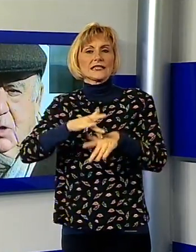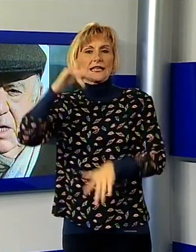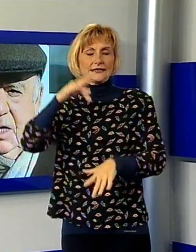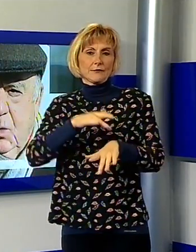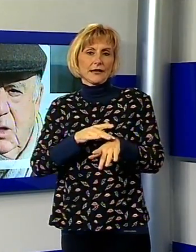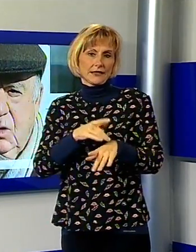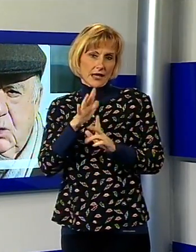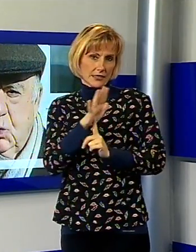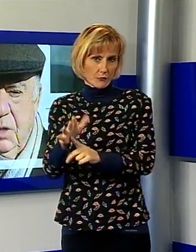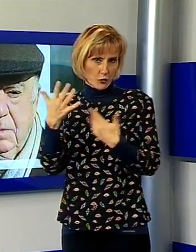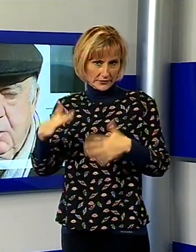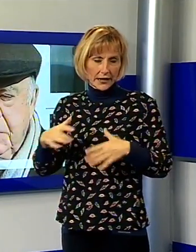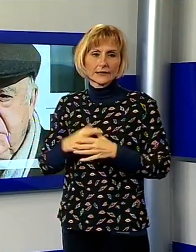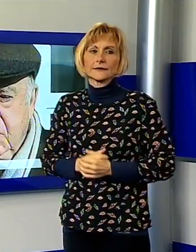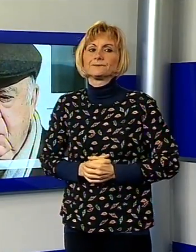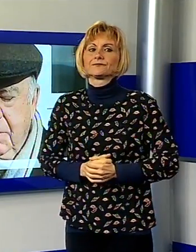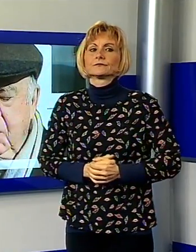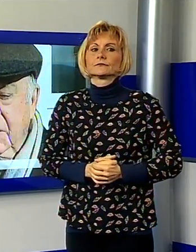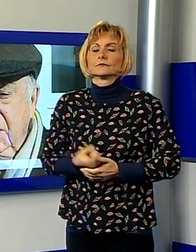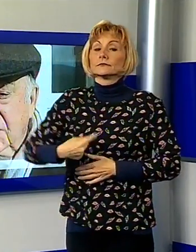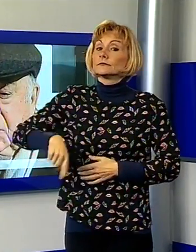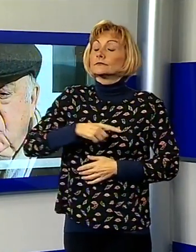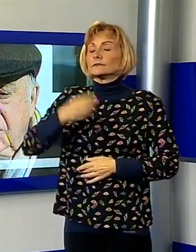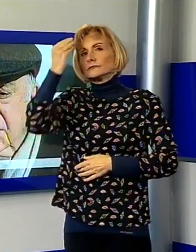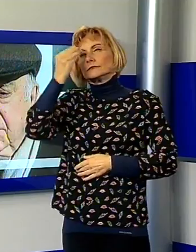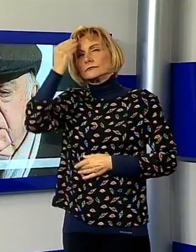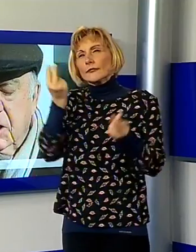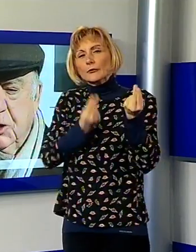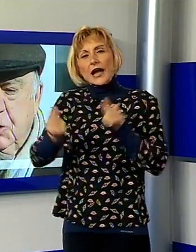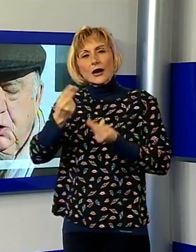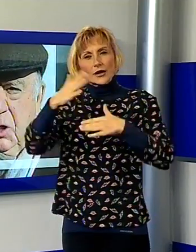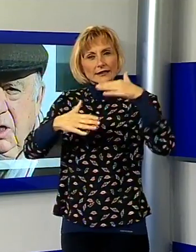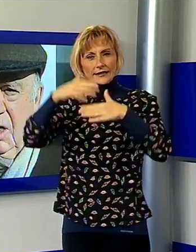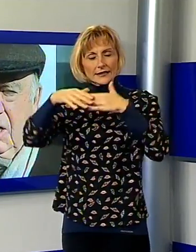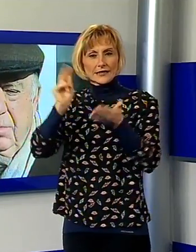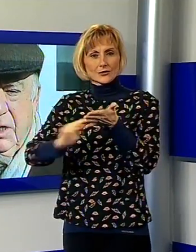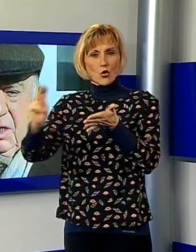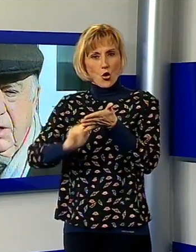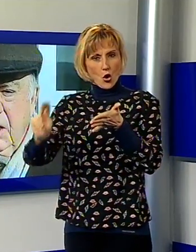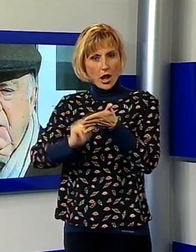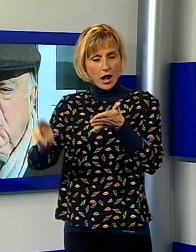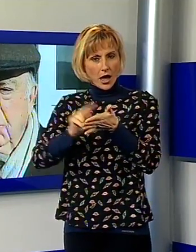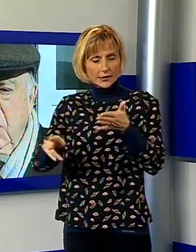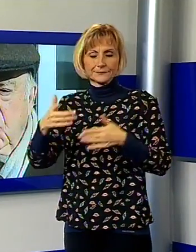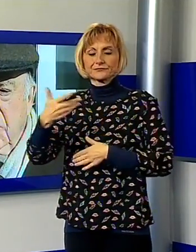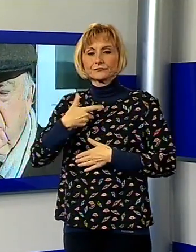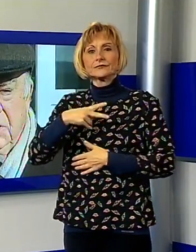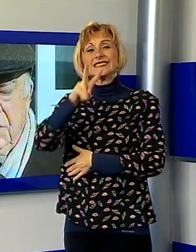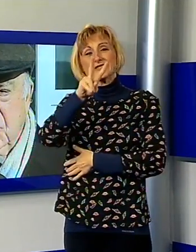che quando a suo tempo abbiamo pensato al piano per l'edilizia scolastica, mettendo a disposizione praticamente 21 milioni, a questi si sono